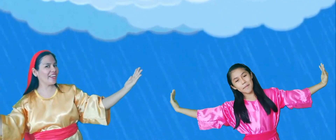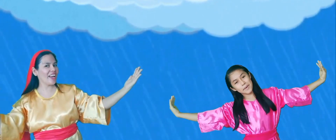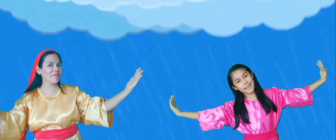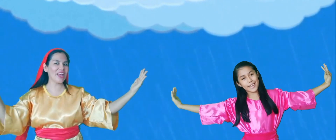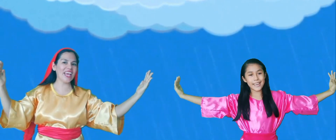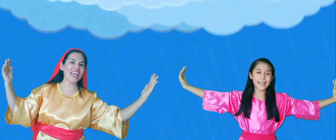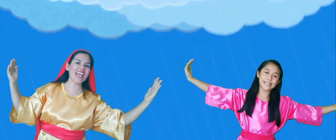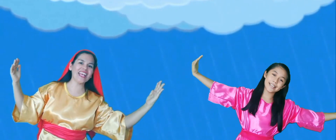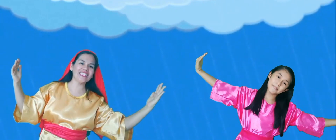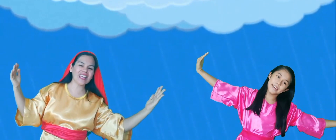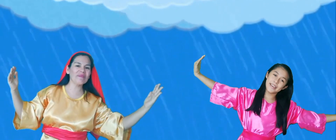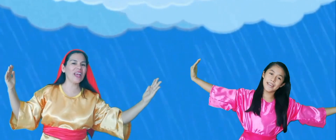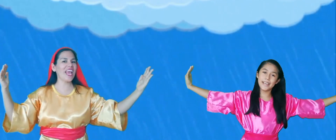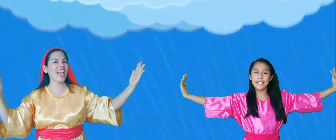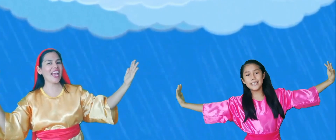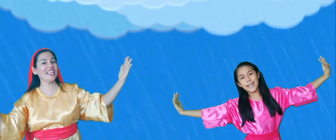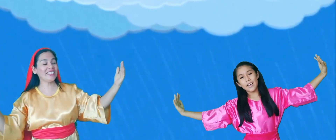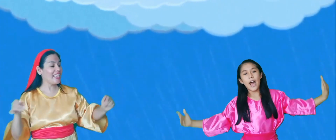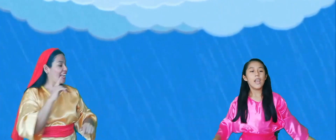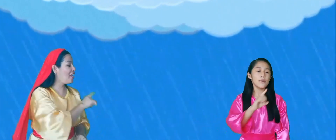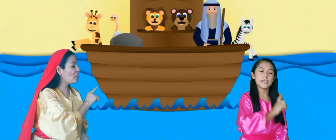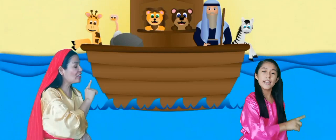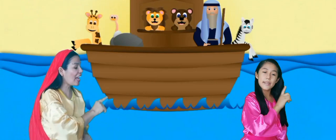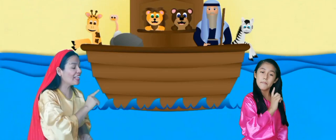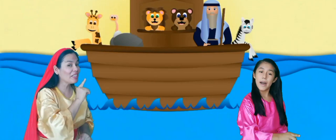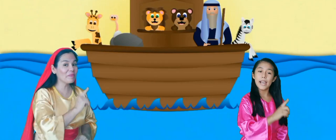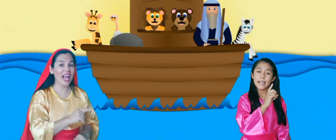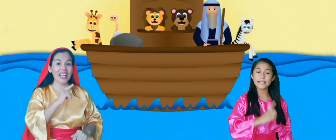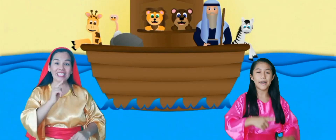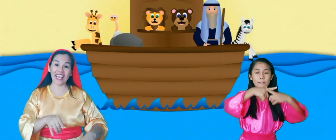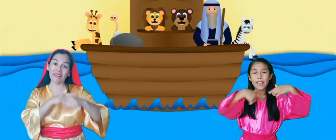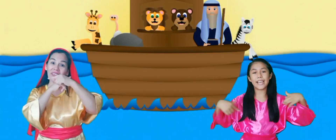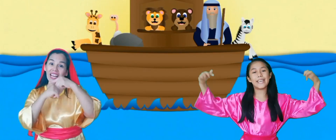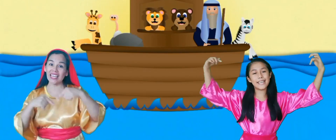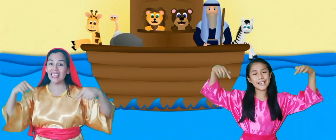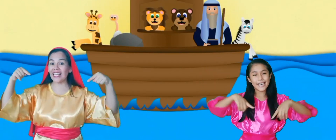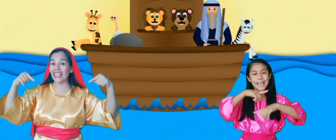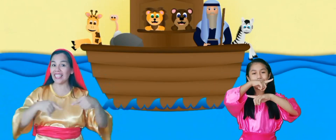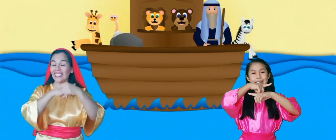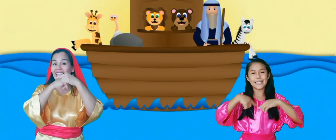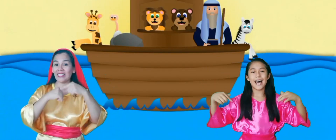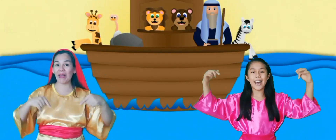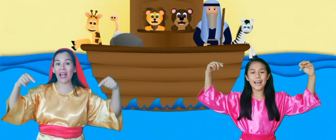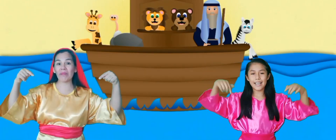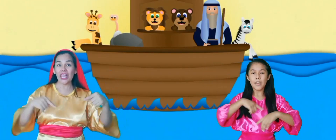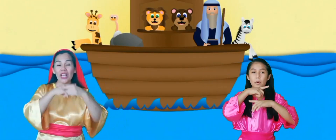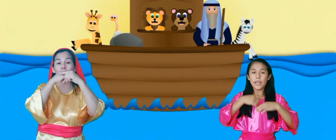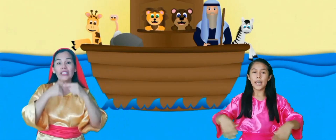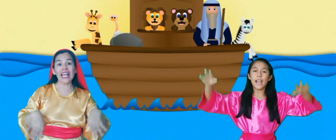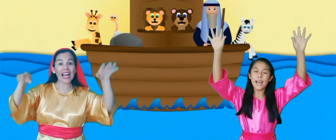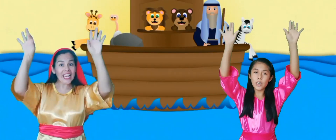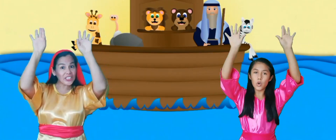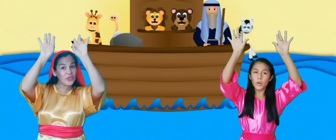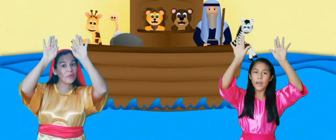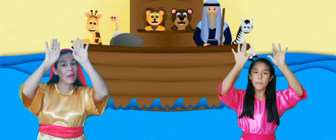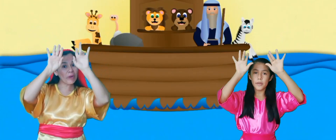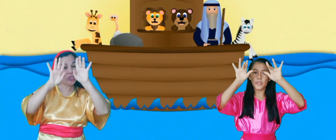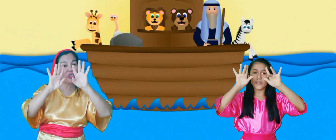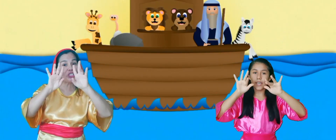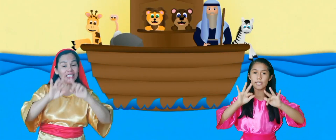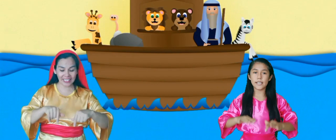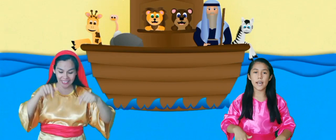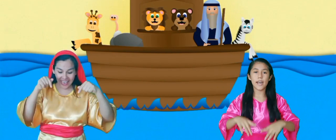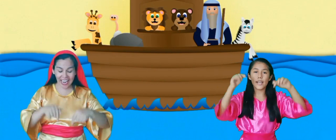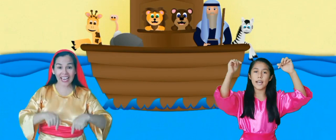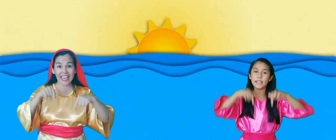y el arca mece y mece y a los animales que felices van, pues ya la lluvia